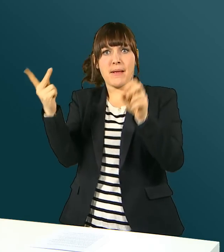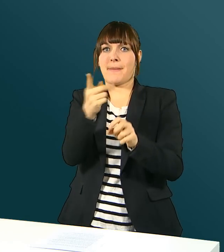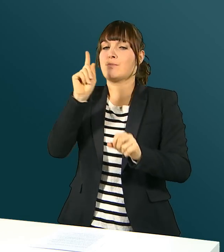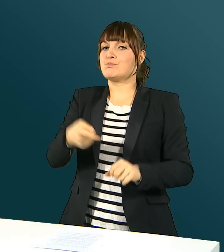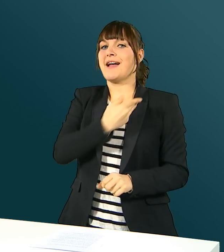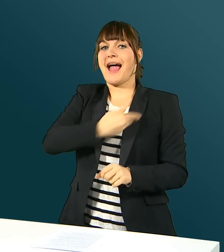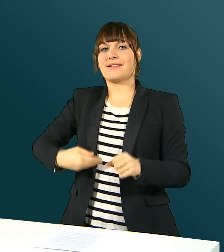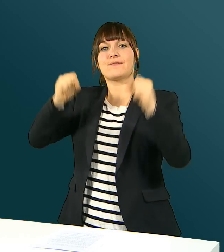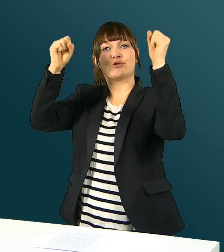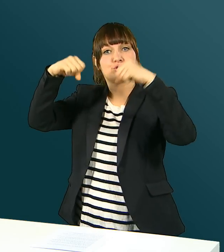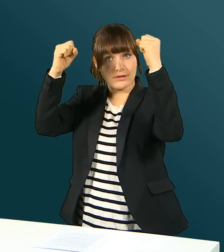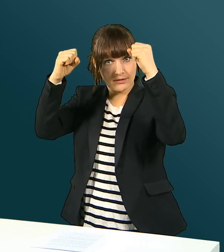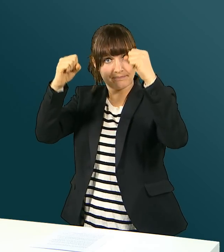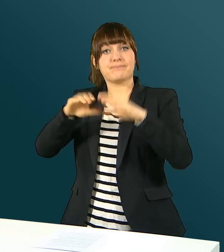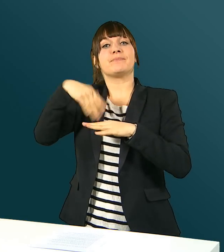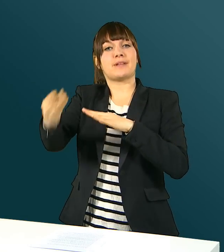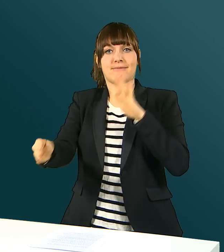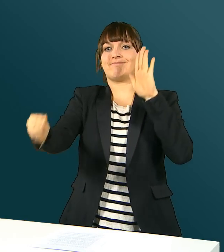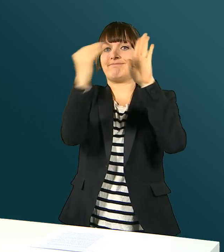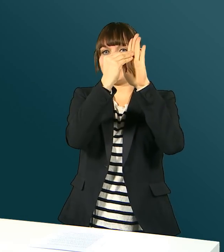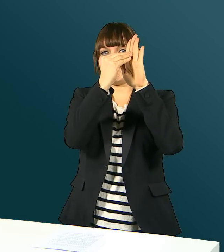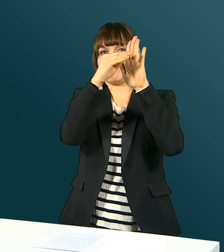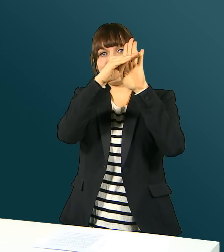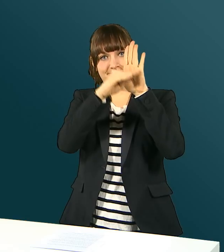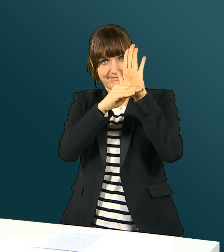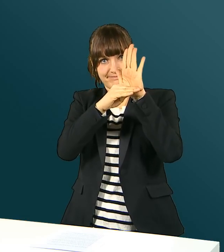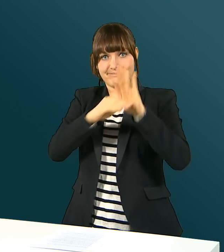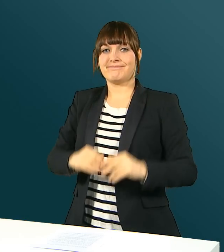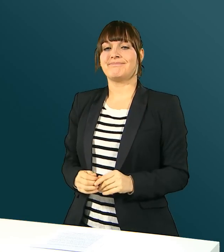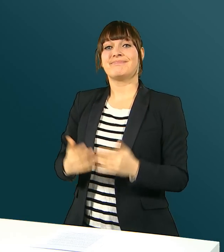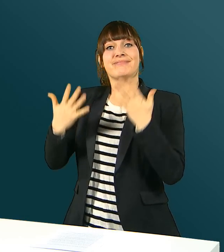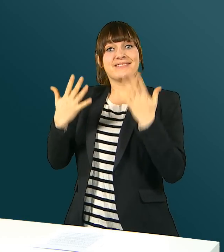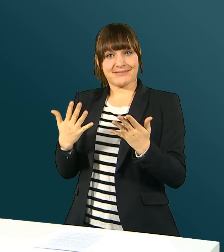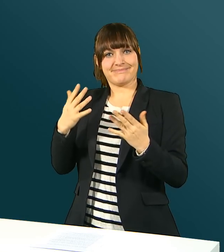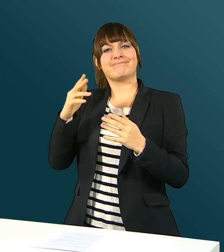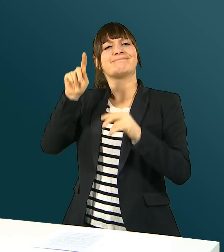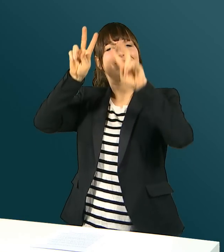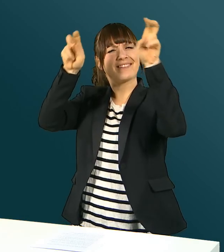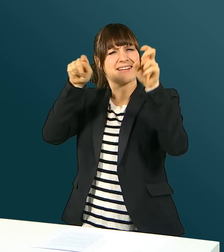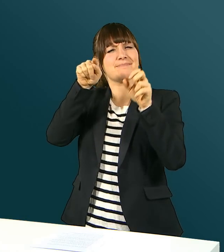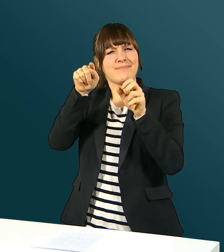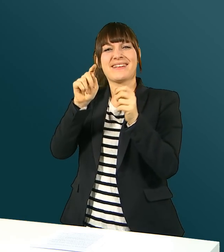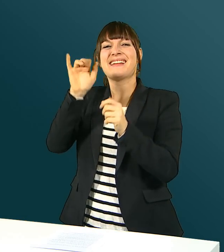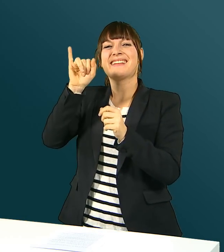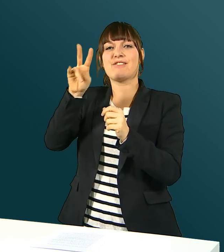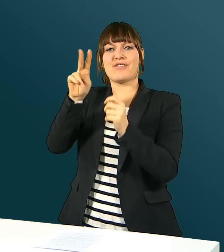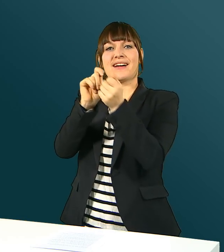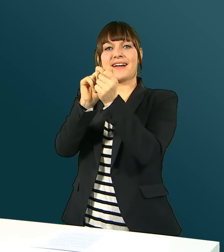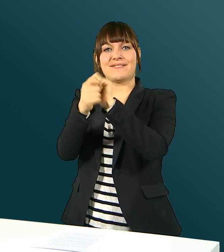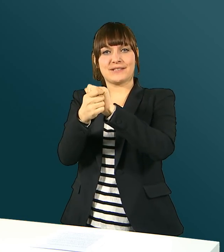Kammern dem jeweiligen Thema zustimmen. Zurzeit steht die IV-Revision 6b, das Sparkonzept